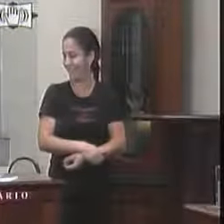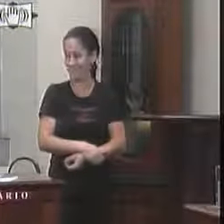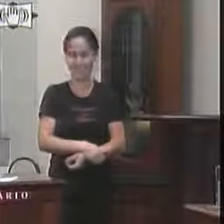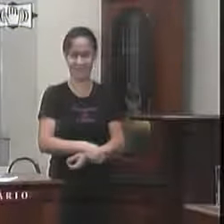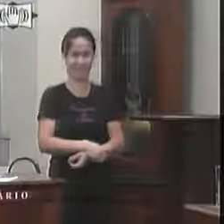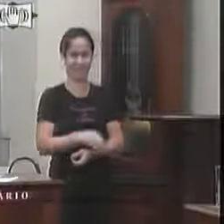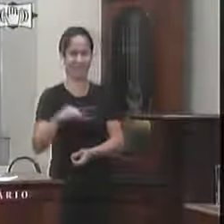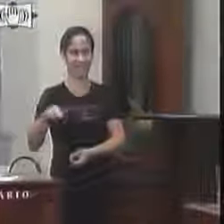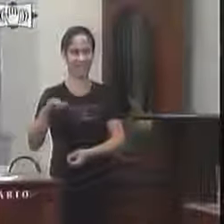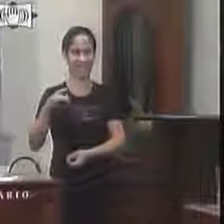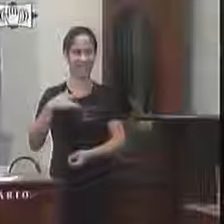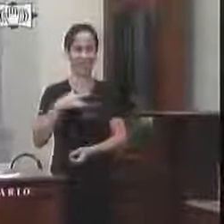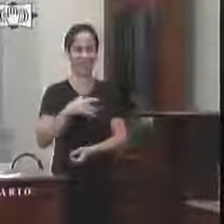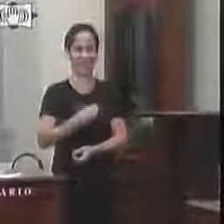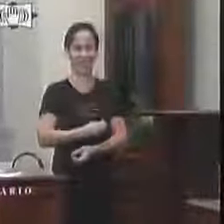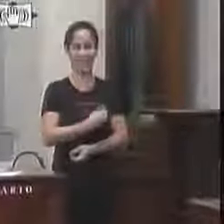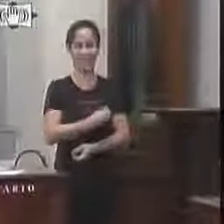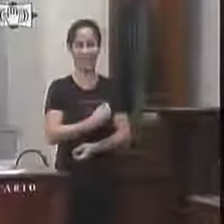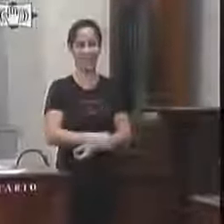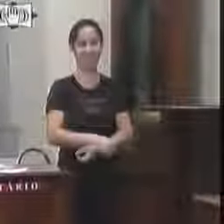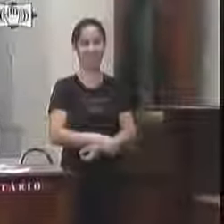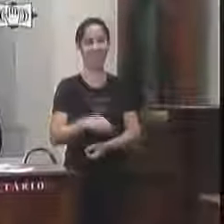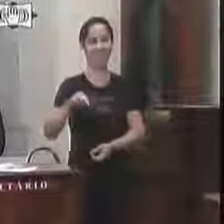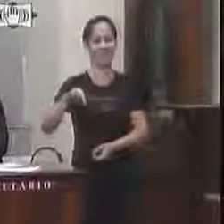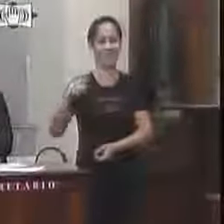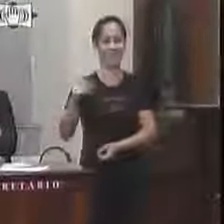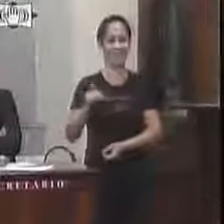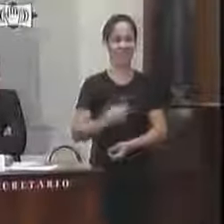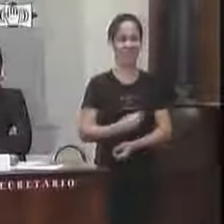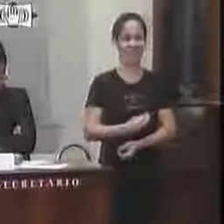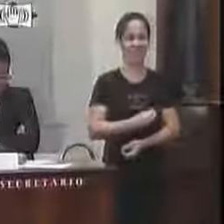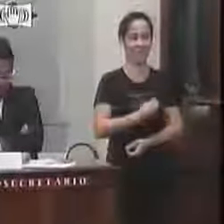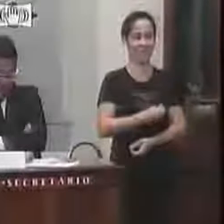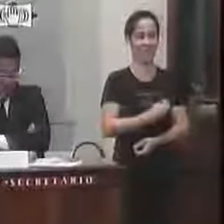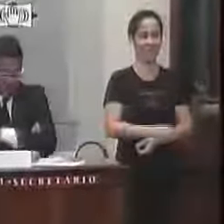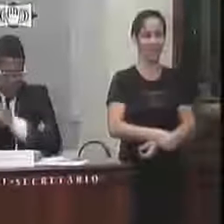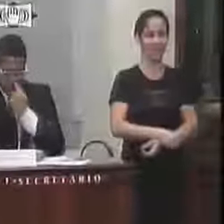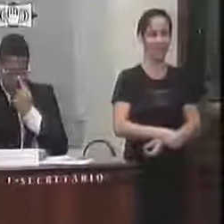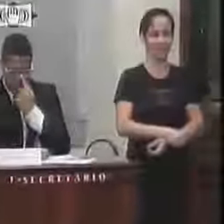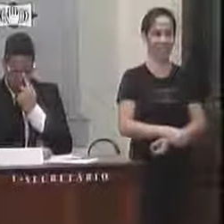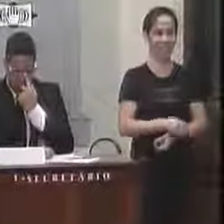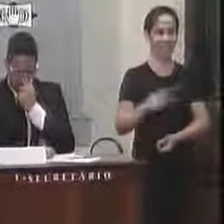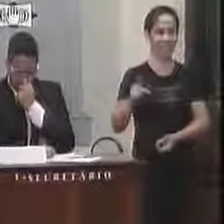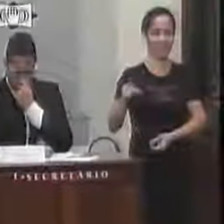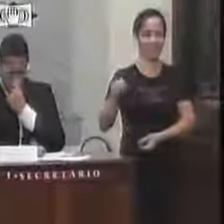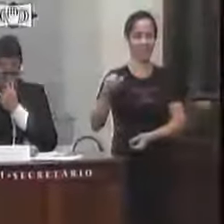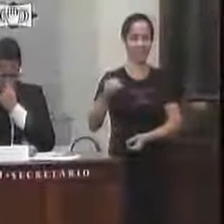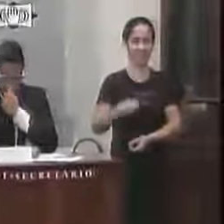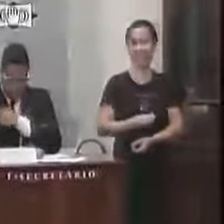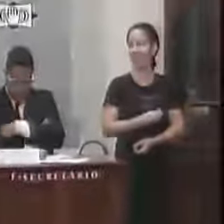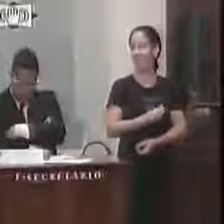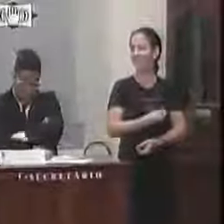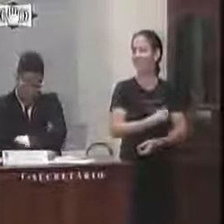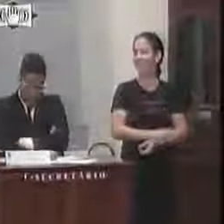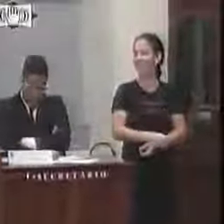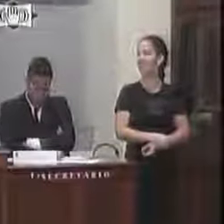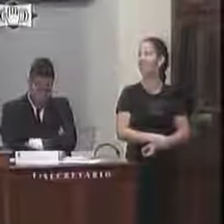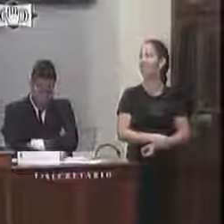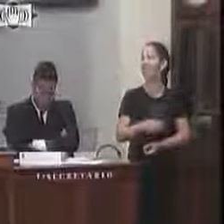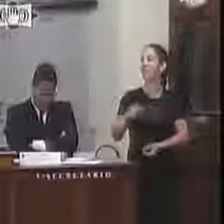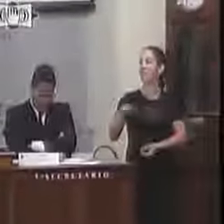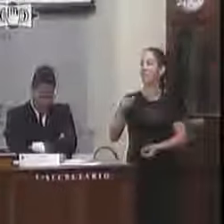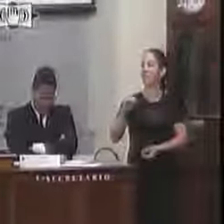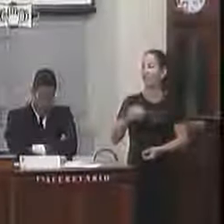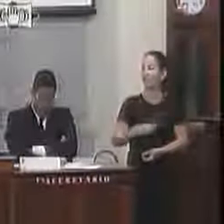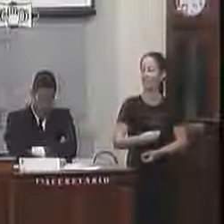Marquinhos da Saúde Michele Vieira Cabral da Silva Paulo Celso Alves Pena Pedro Paulo